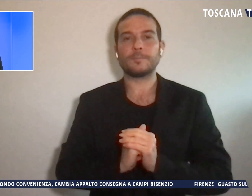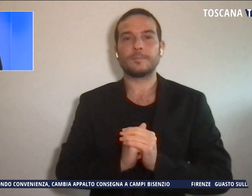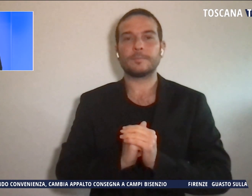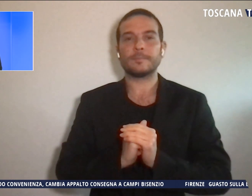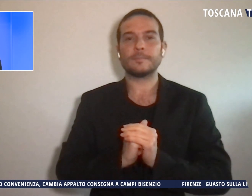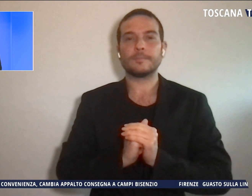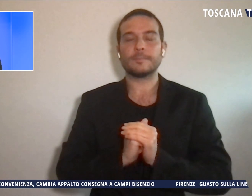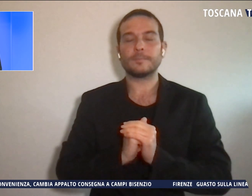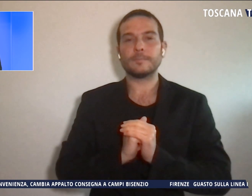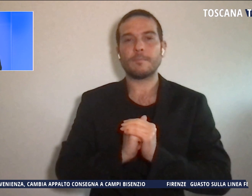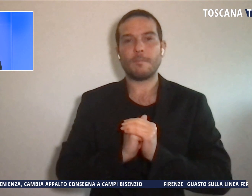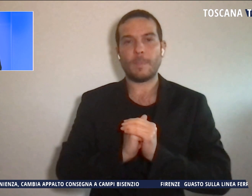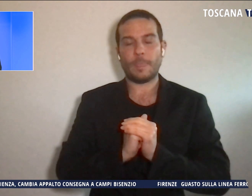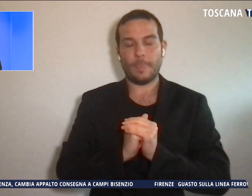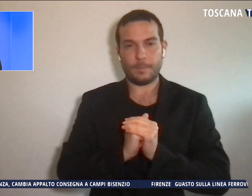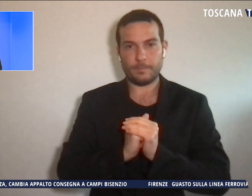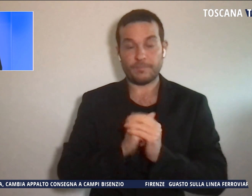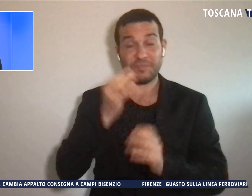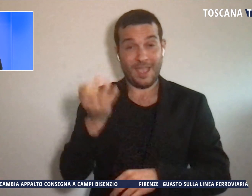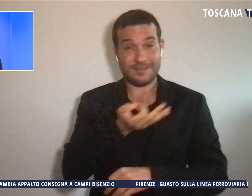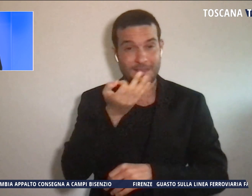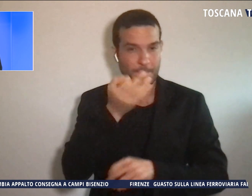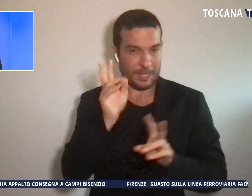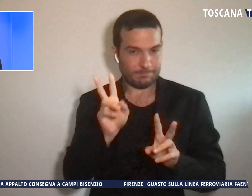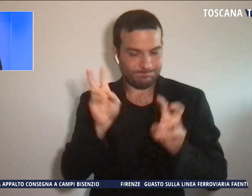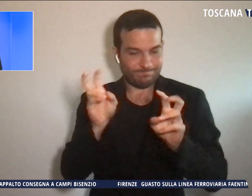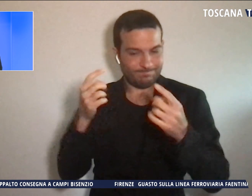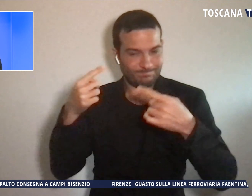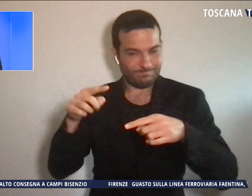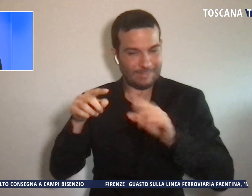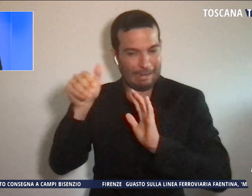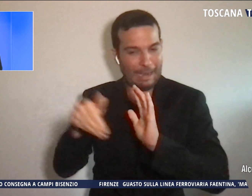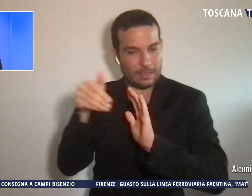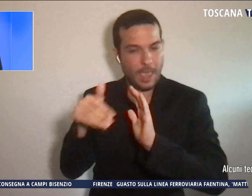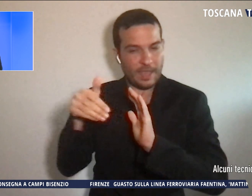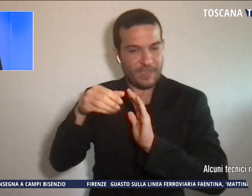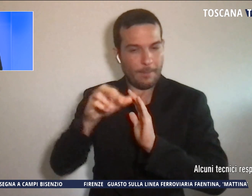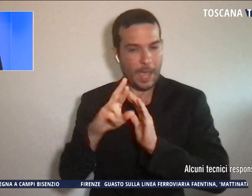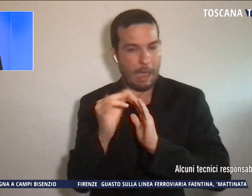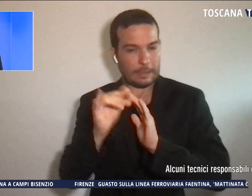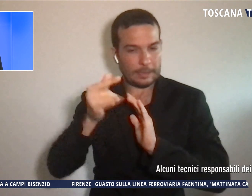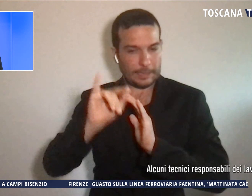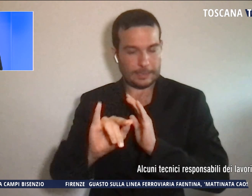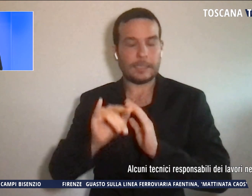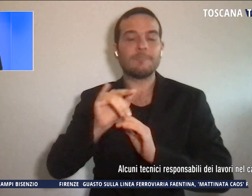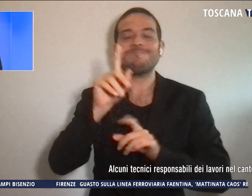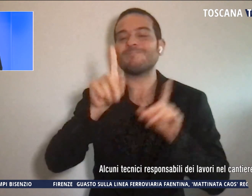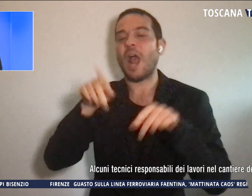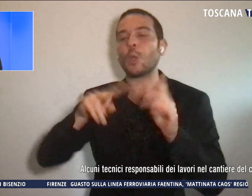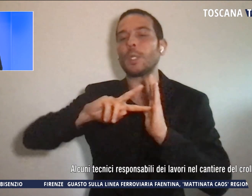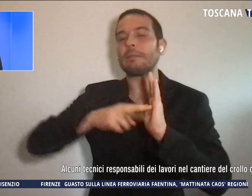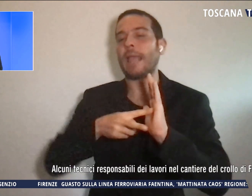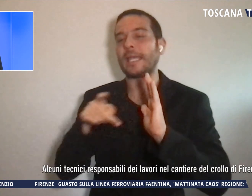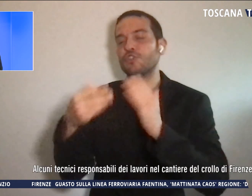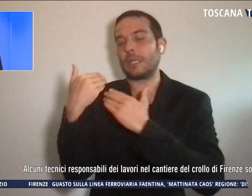E sempre su quanto è successo nel cantiere in via Mariti, alcuni tecnici responsabili dei lavori del cantiere sono